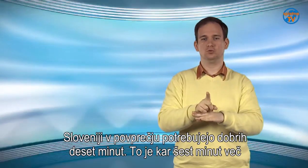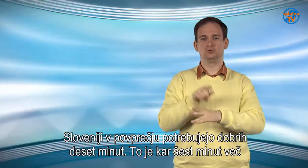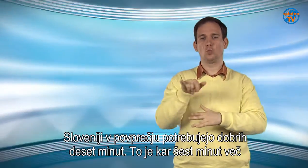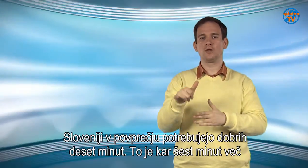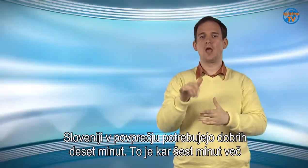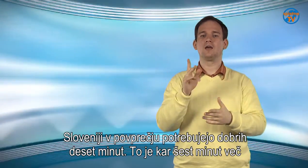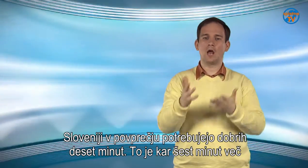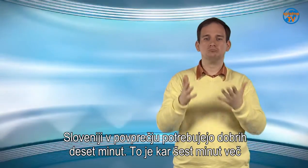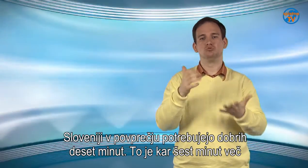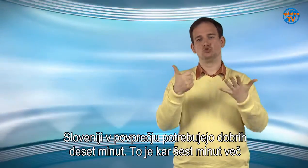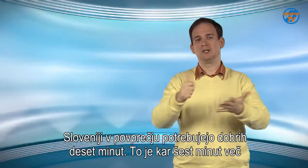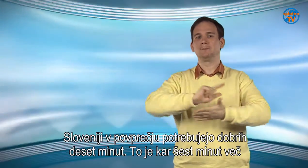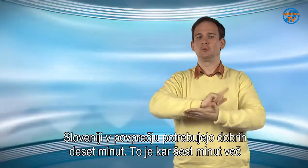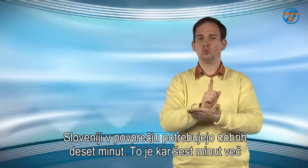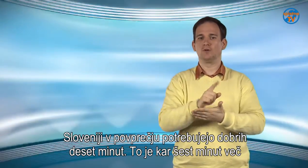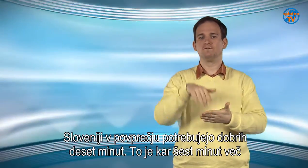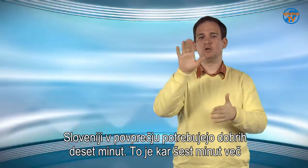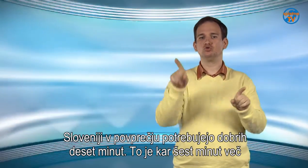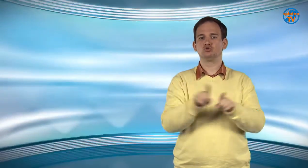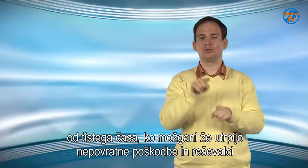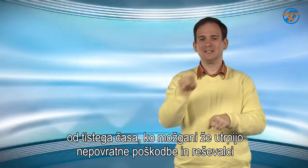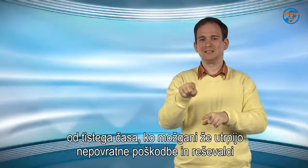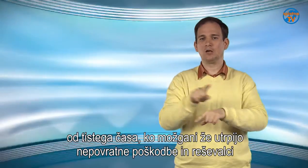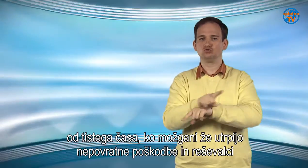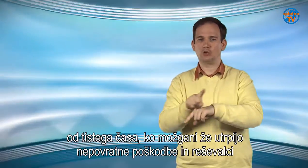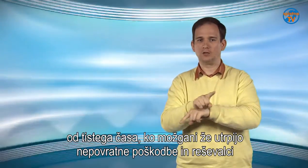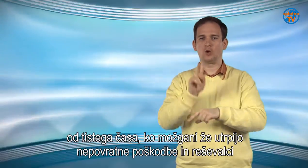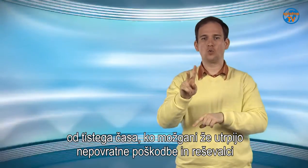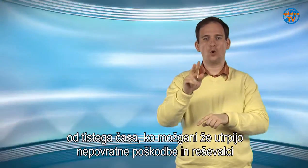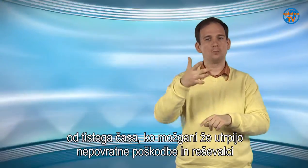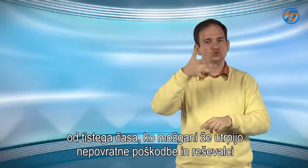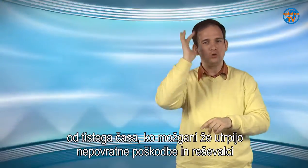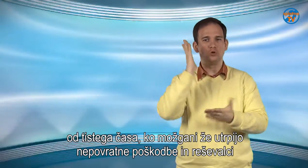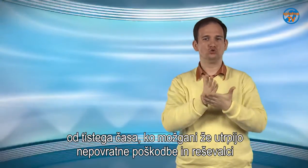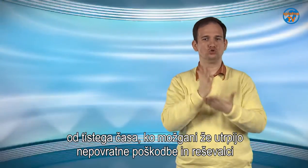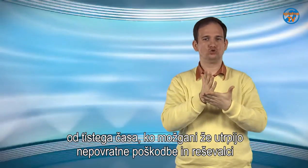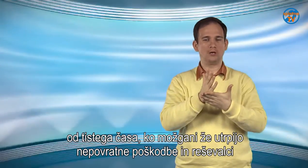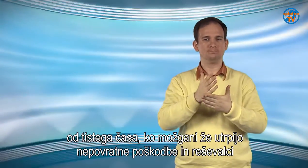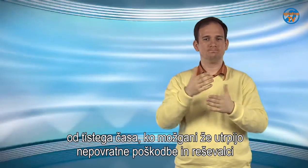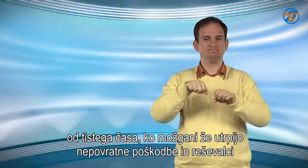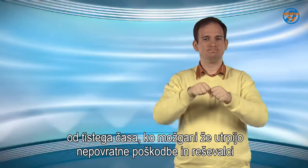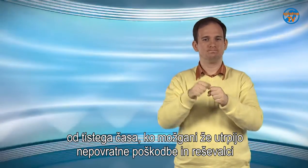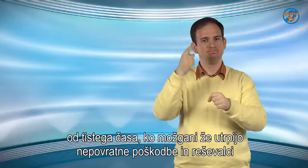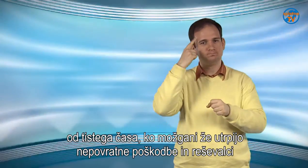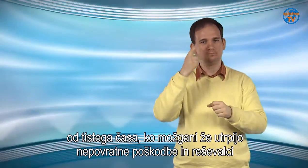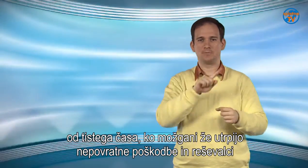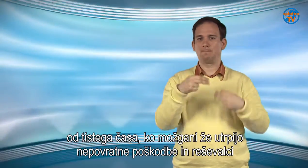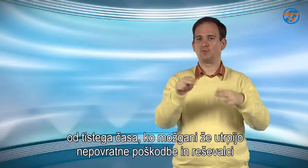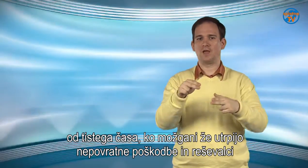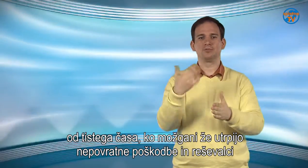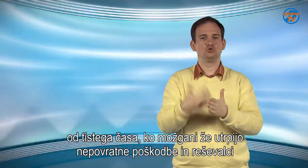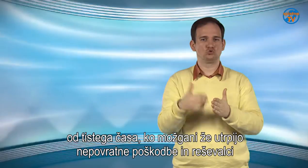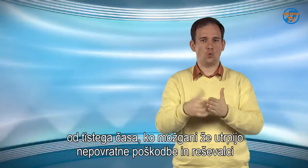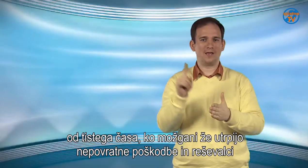To je kar šest minut več od tistega časa, ko možganji že utrpijo nepovratne poškodbe in reševalci